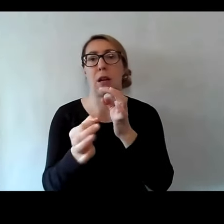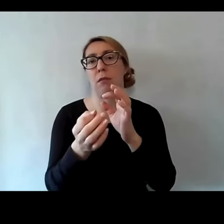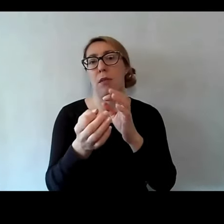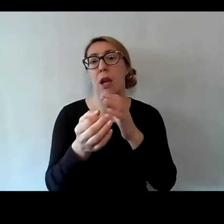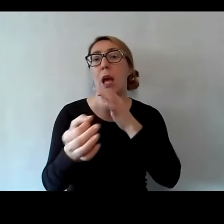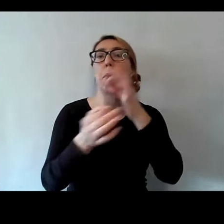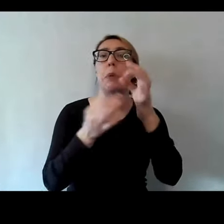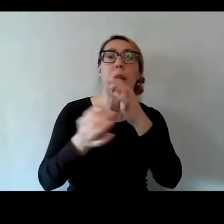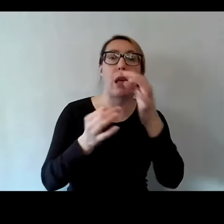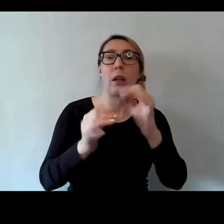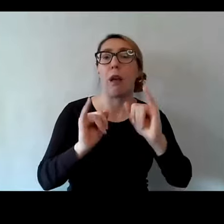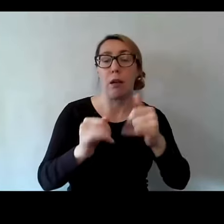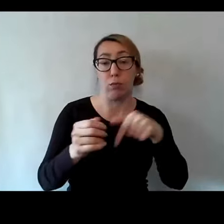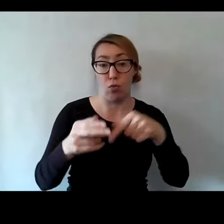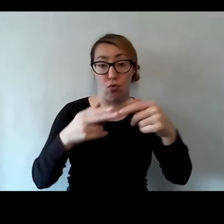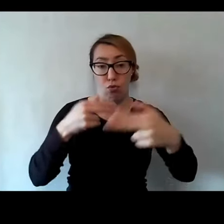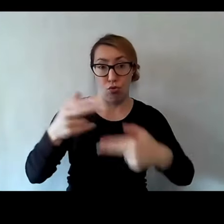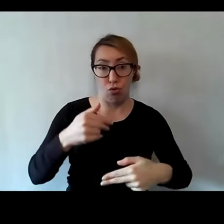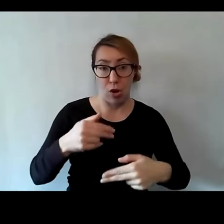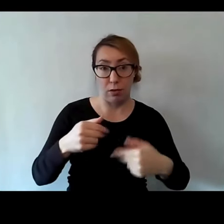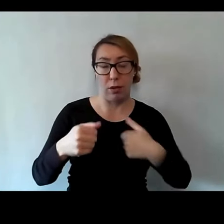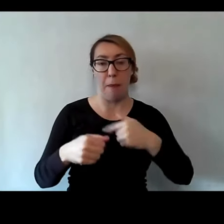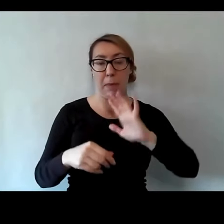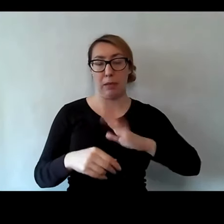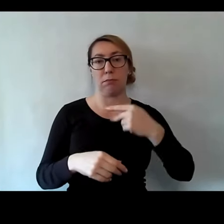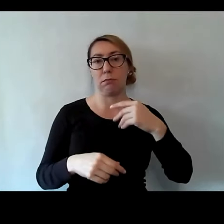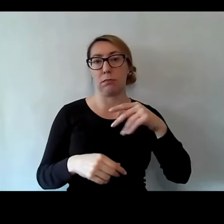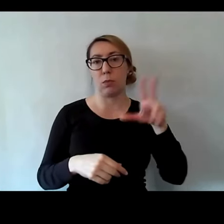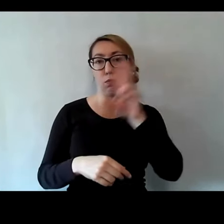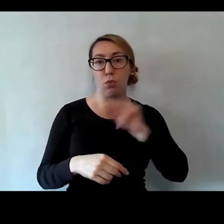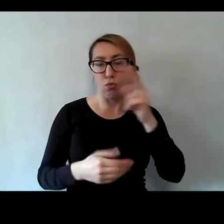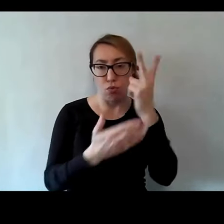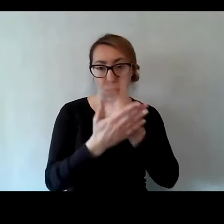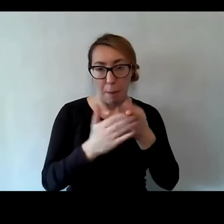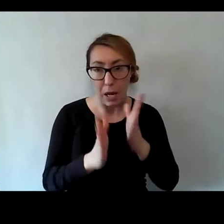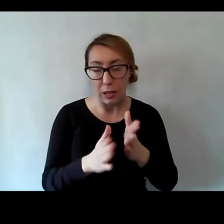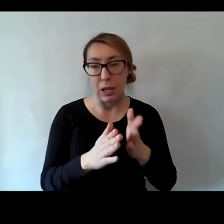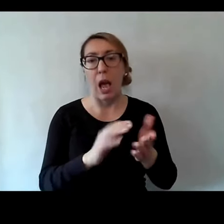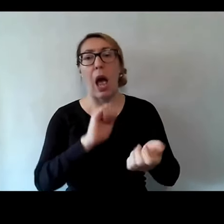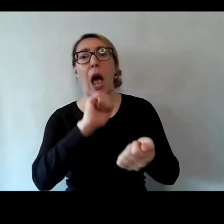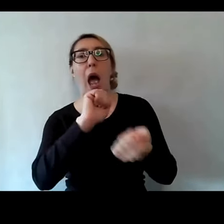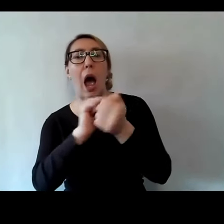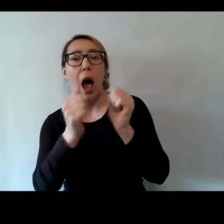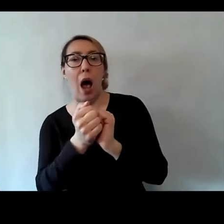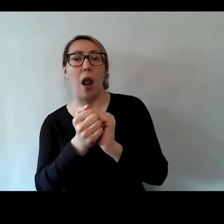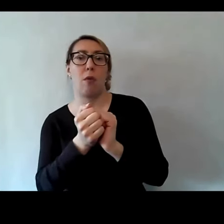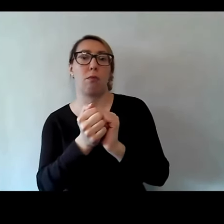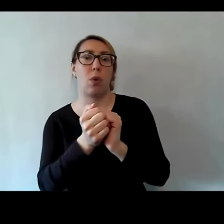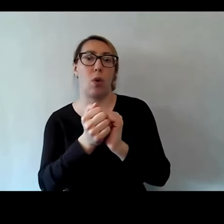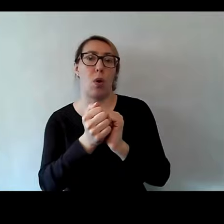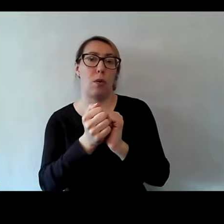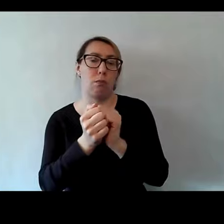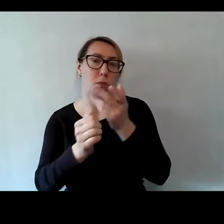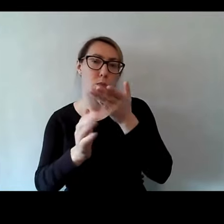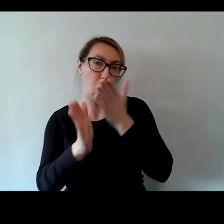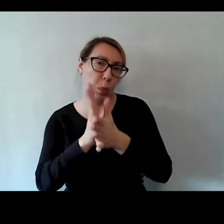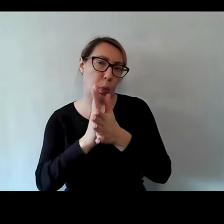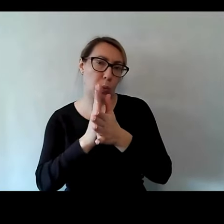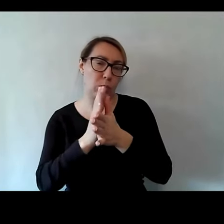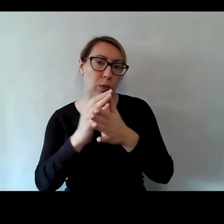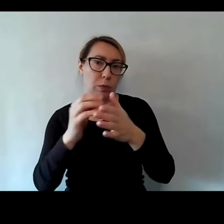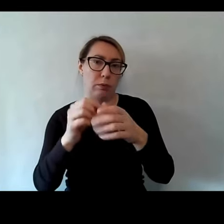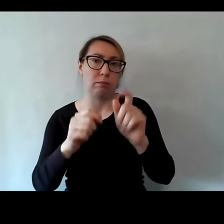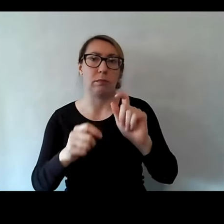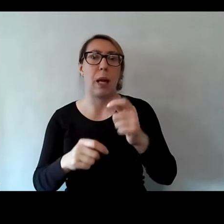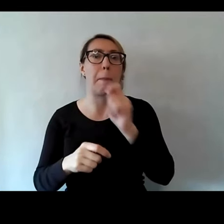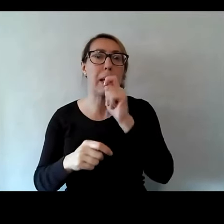można zadawać na czacie, wtedy ja je przeczytam, albo można po prostu włączyć się z dźwiękiem